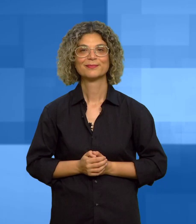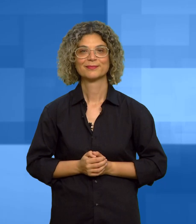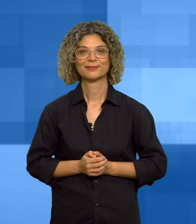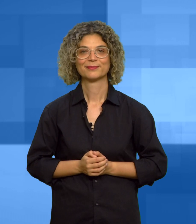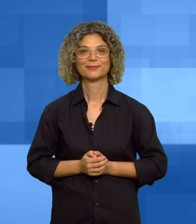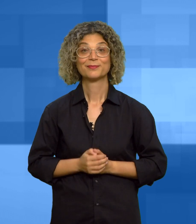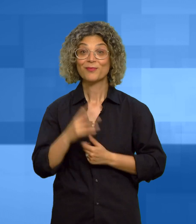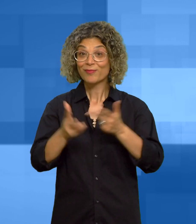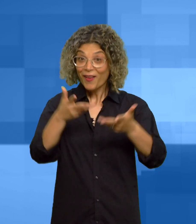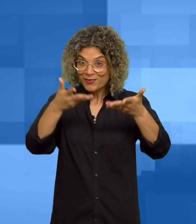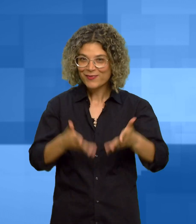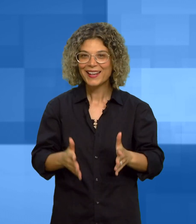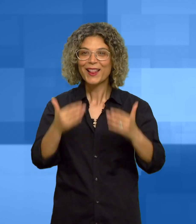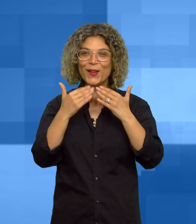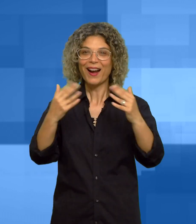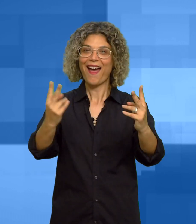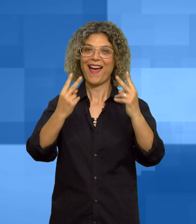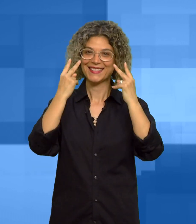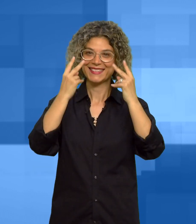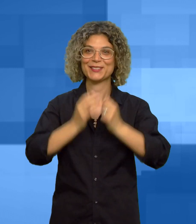questo è tutto grazie per averci seguito